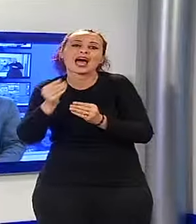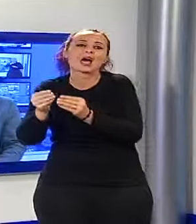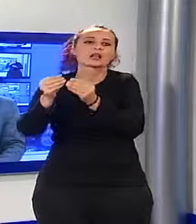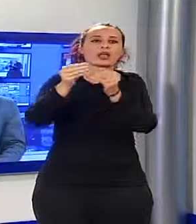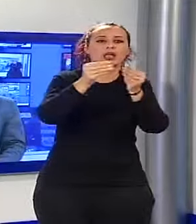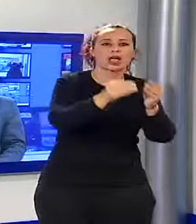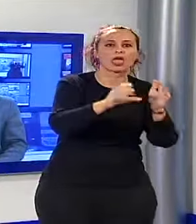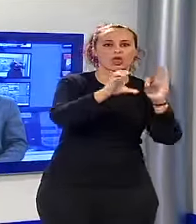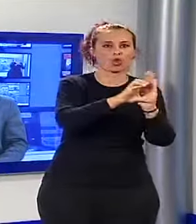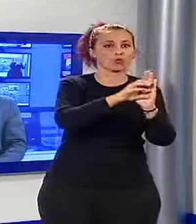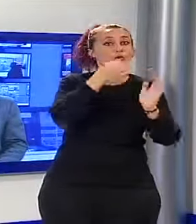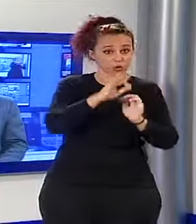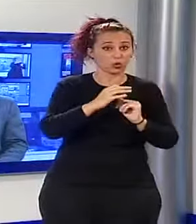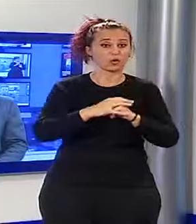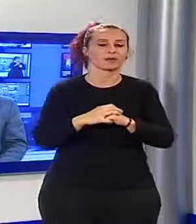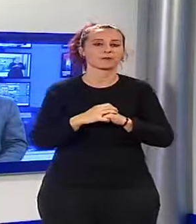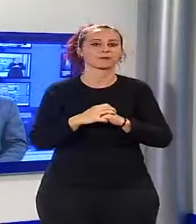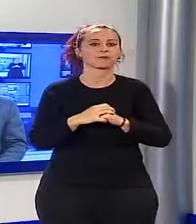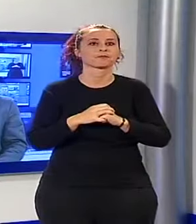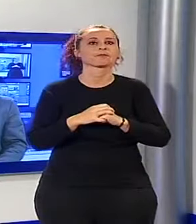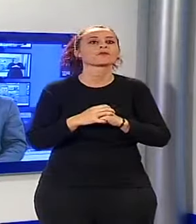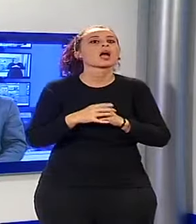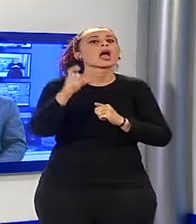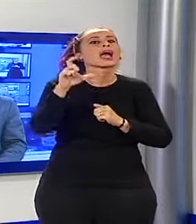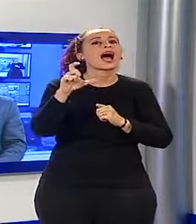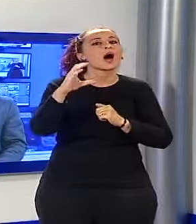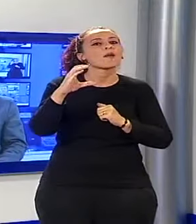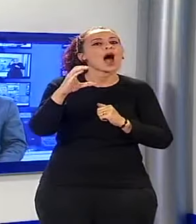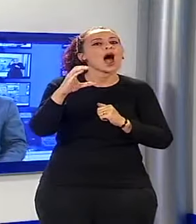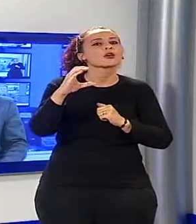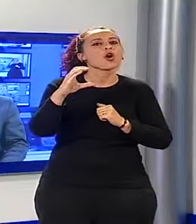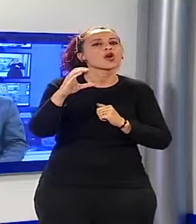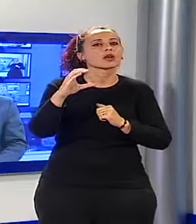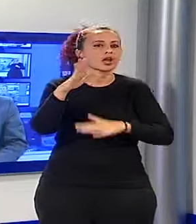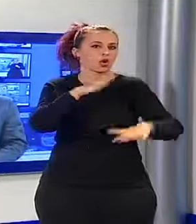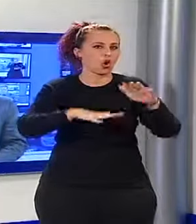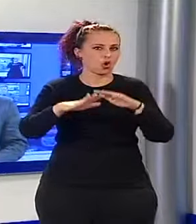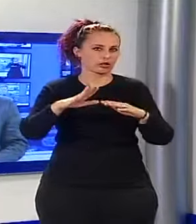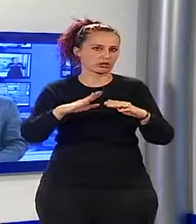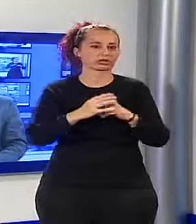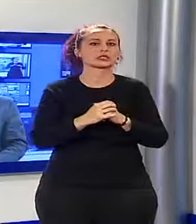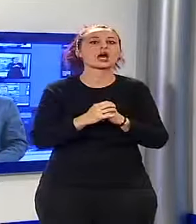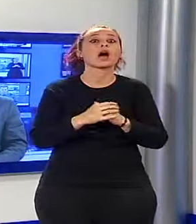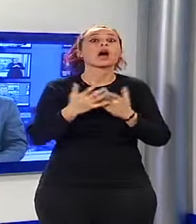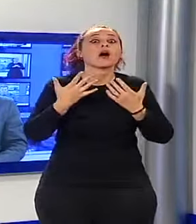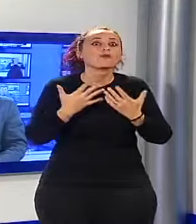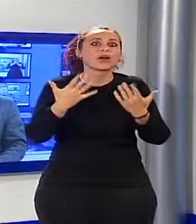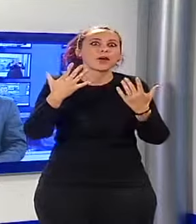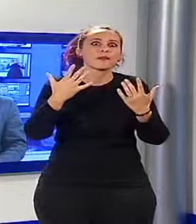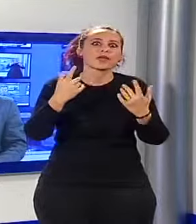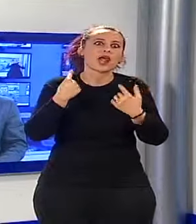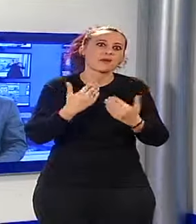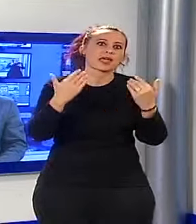statali. Una notizia da Capannori,'è stato finalmente l'atteso incontro tra il Comitato per lo